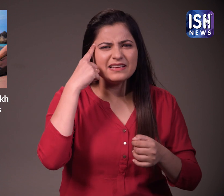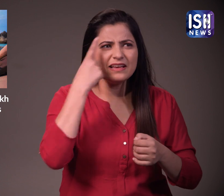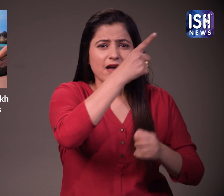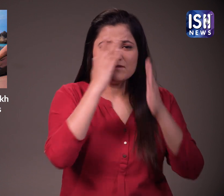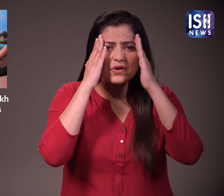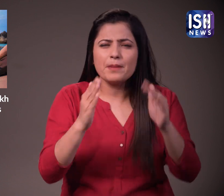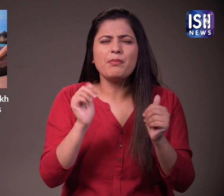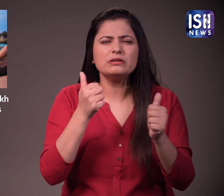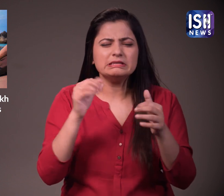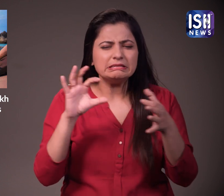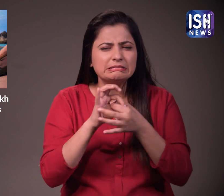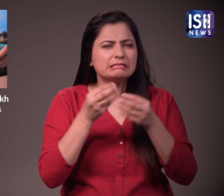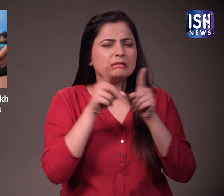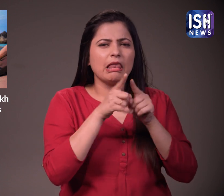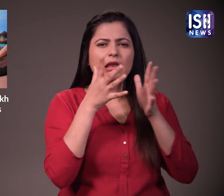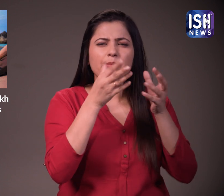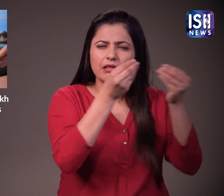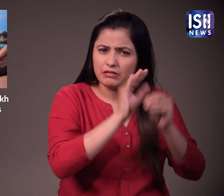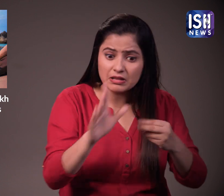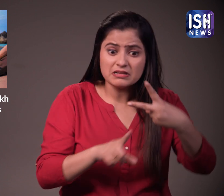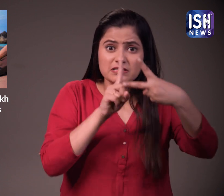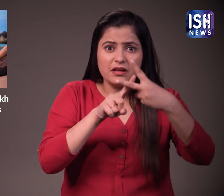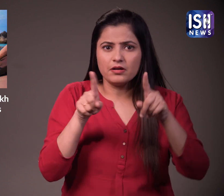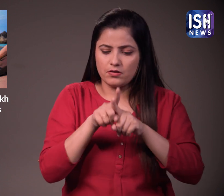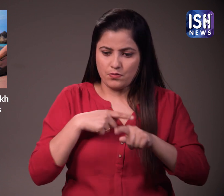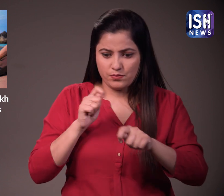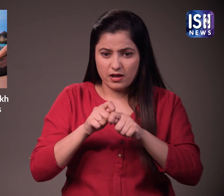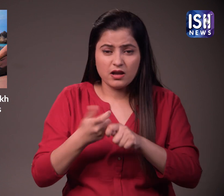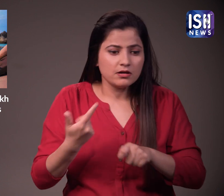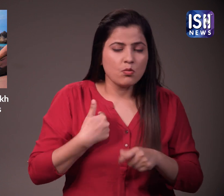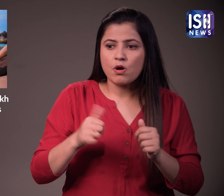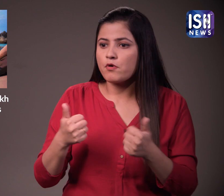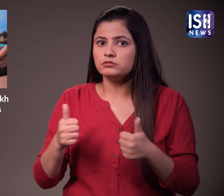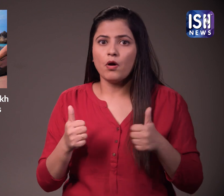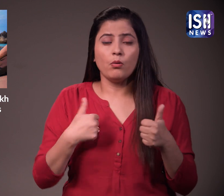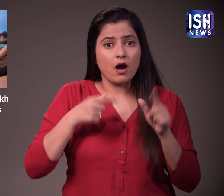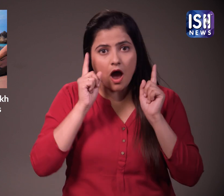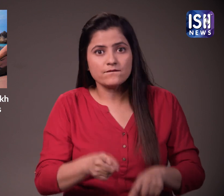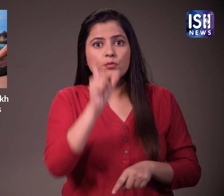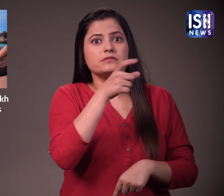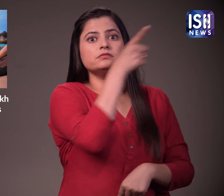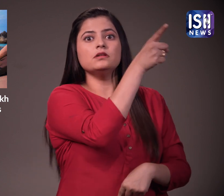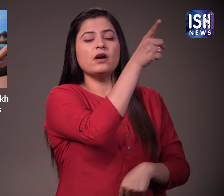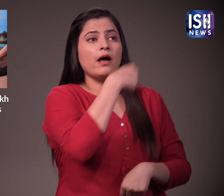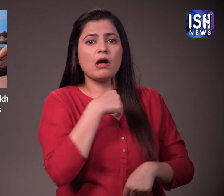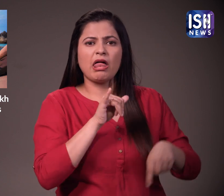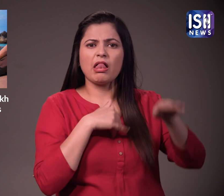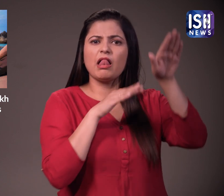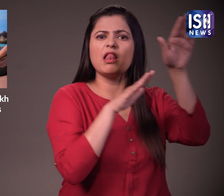करमचारी काम पर फोकस नहीं कर पाता है, डिस्टब ना करना तो बहतर है, दूसरा, यह होगा की ओफिस करमचारी पर निर्बर हो रहा